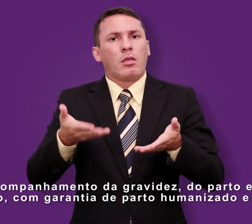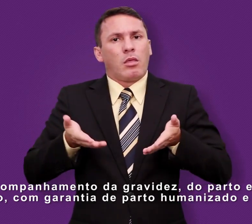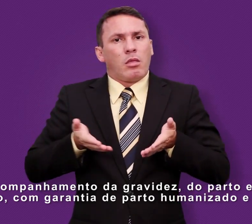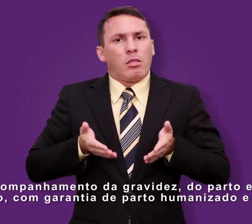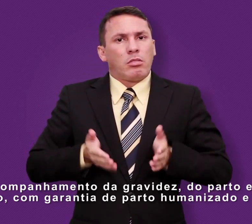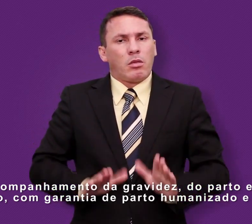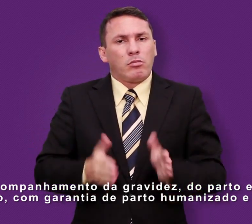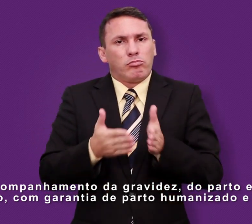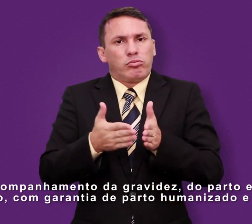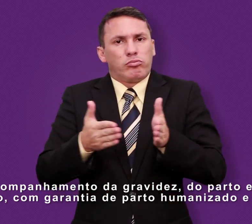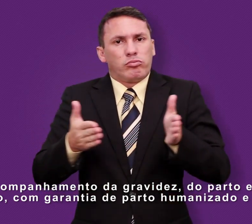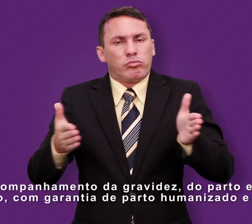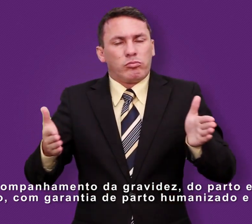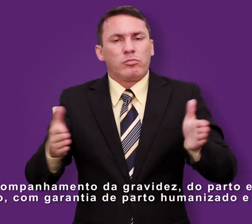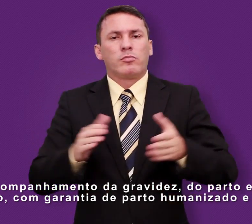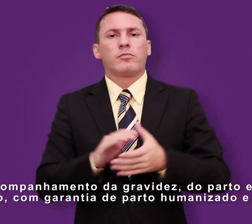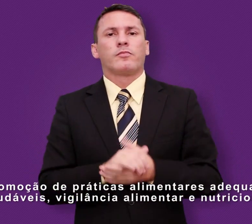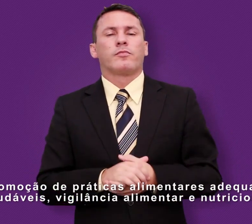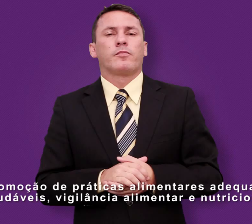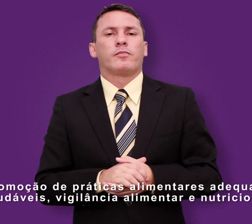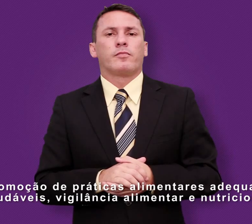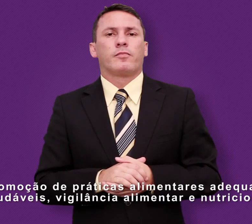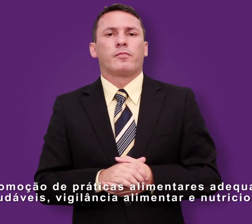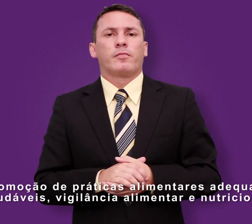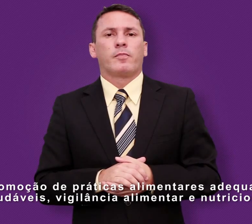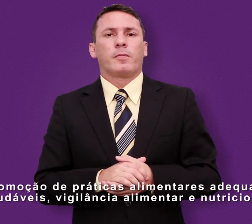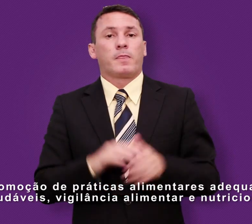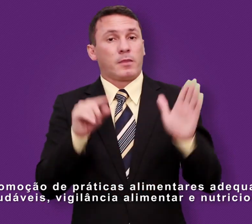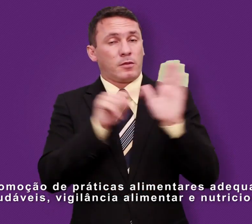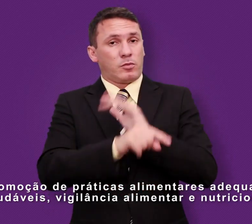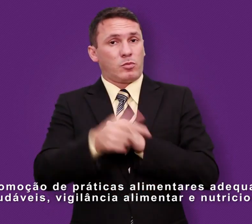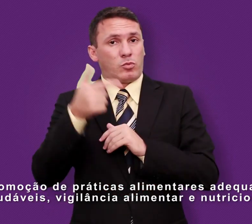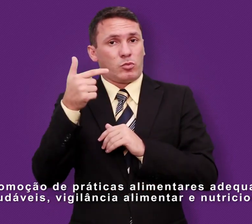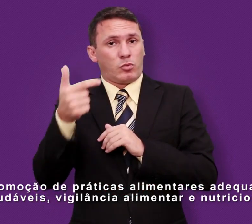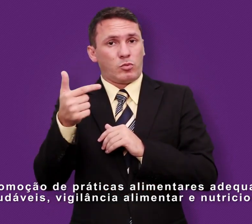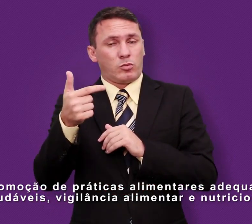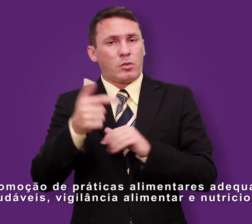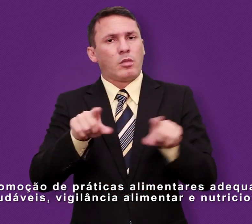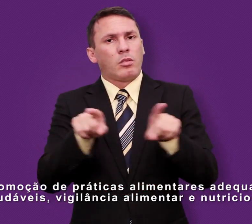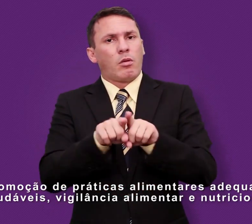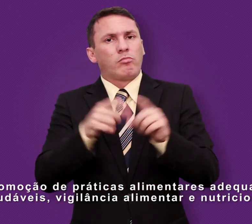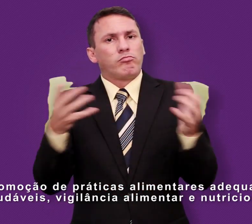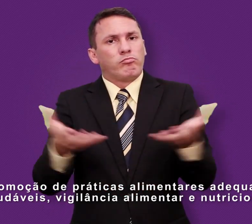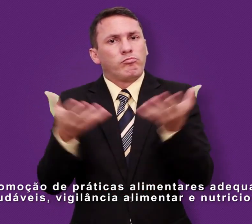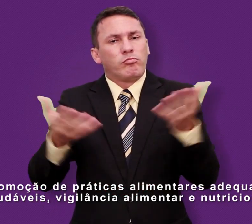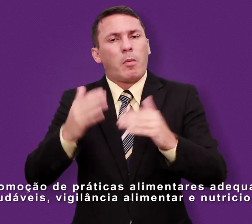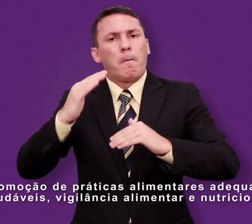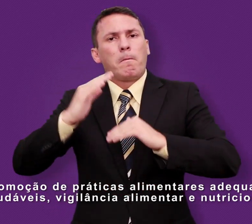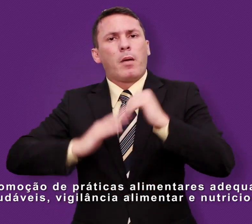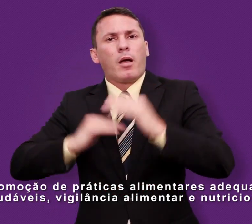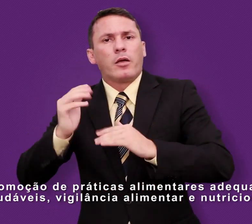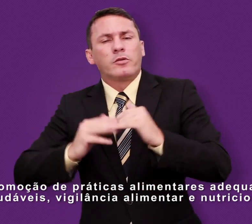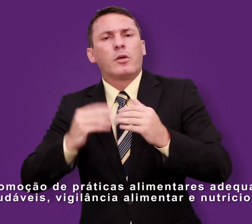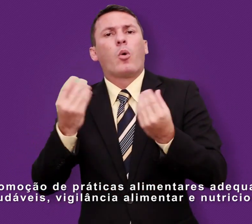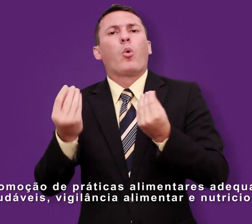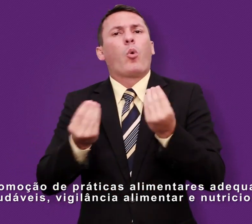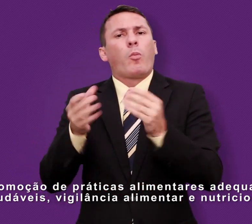parto humanizado e seguro. Inciso 2. Promoção de práticas alimentares adequadas e saudáveis,